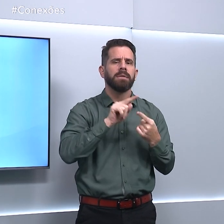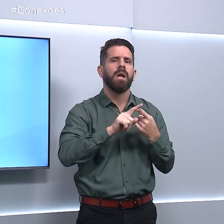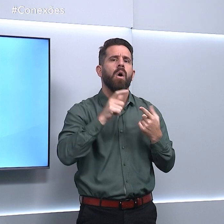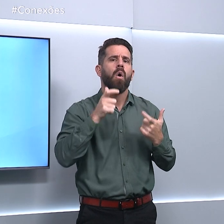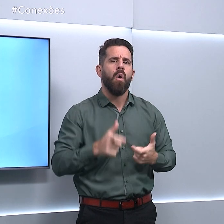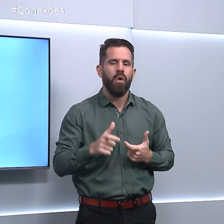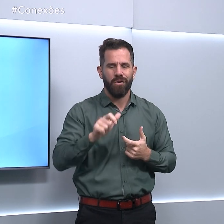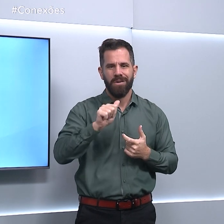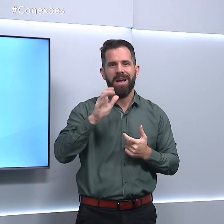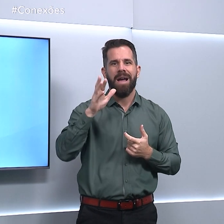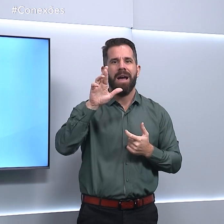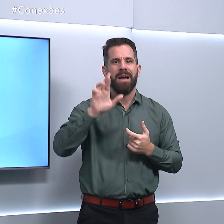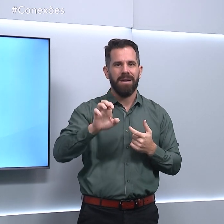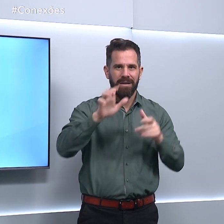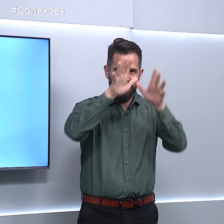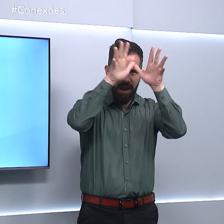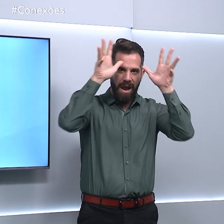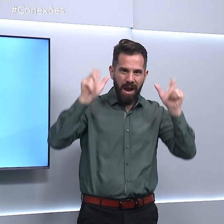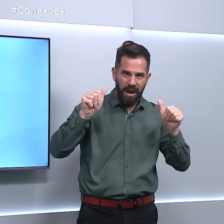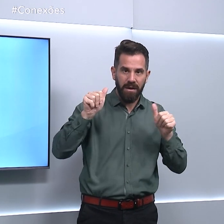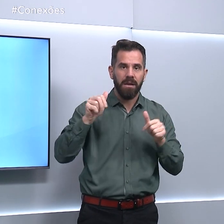Rondônia lideram o ranking.